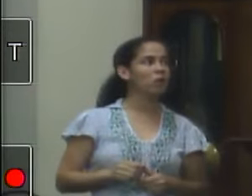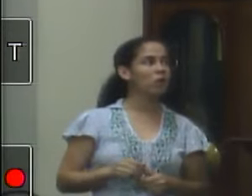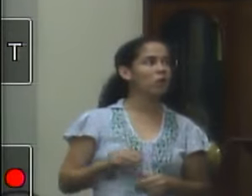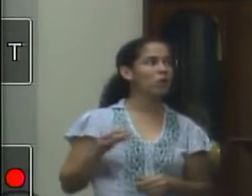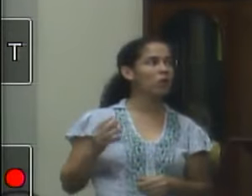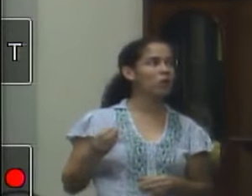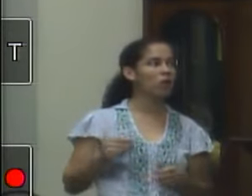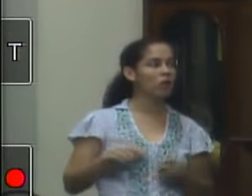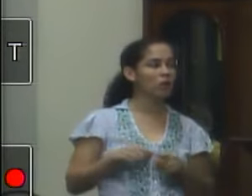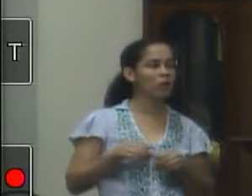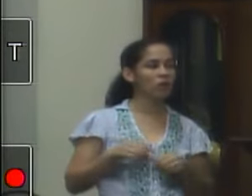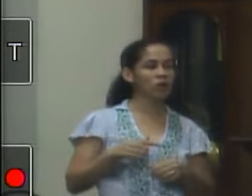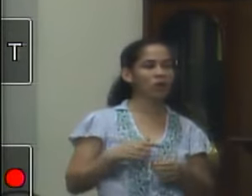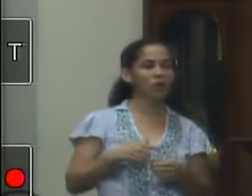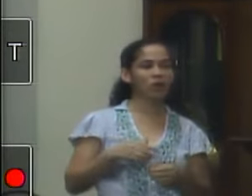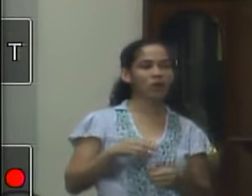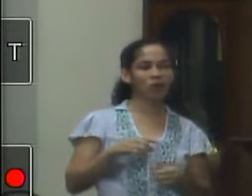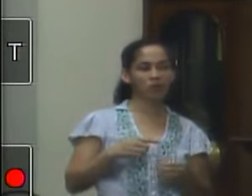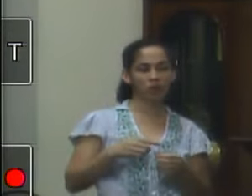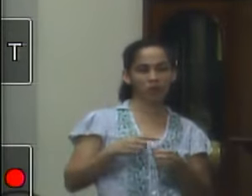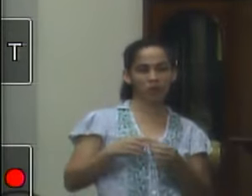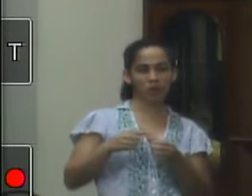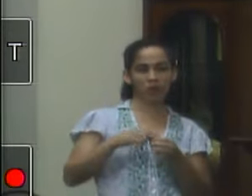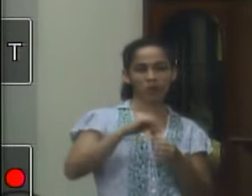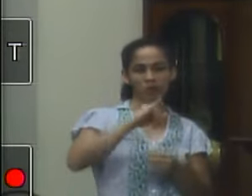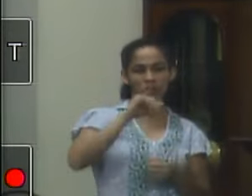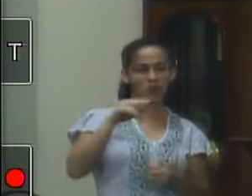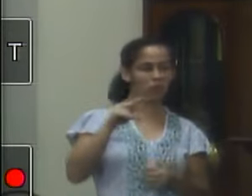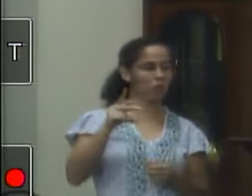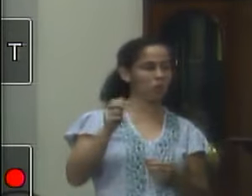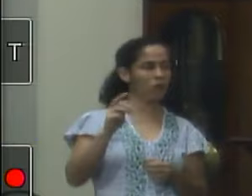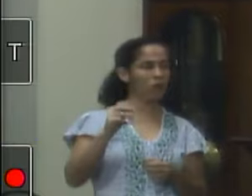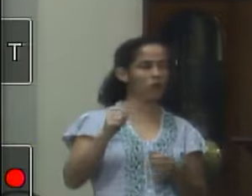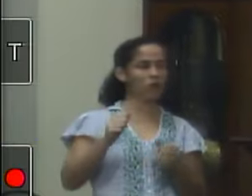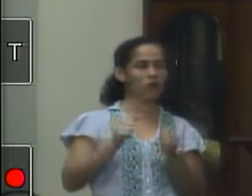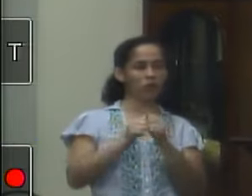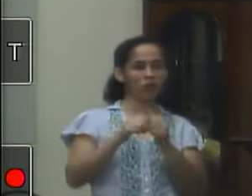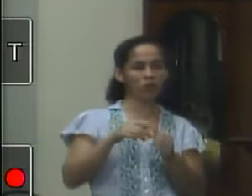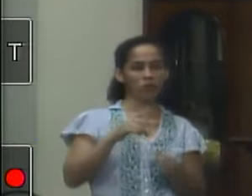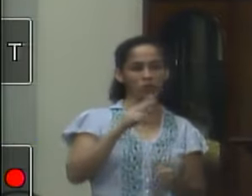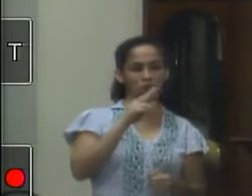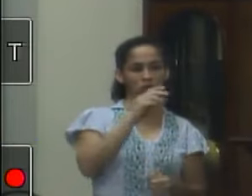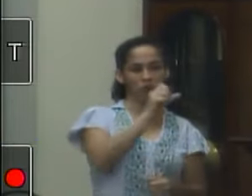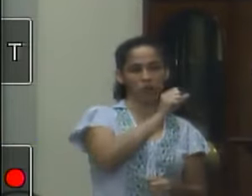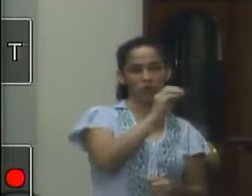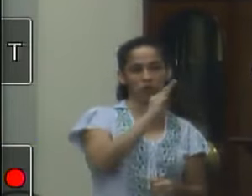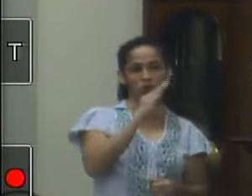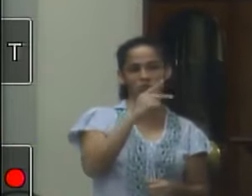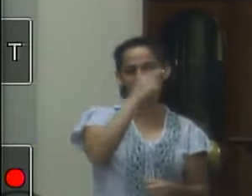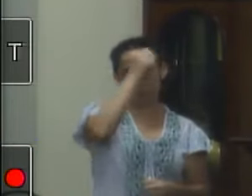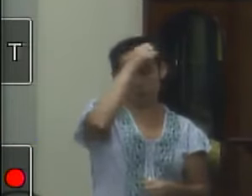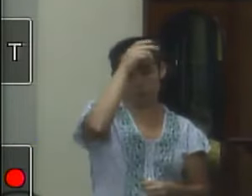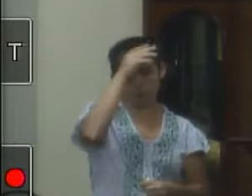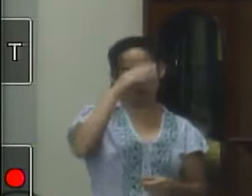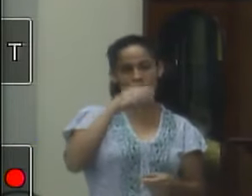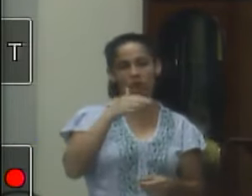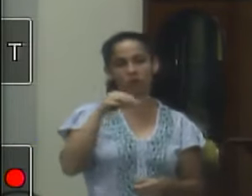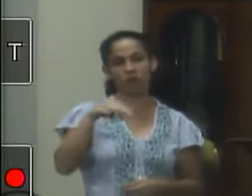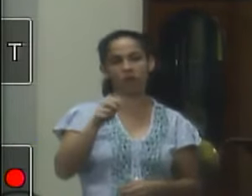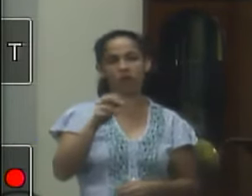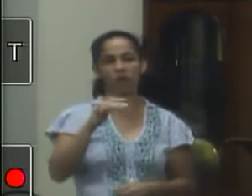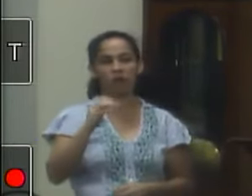mutirão de limpeza lá em Barão de Paranã junto com o nosso subprefeito Marcelo também com o nosso responsável Fábio